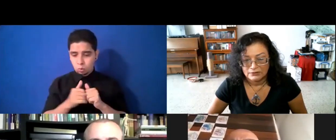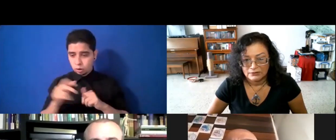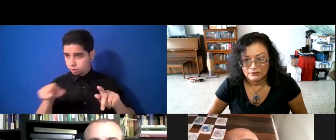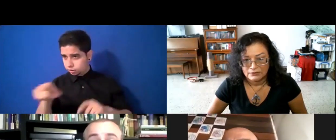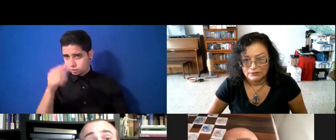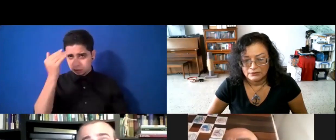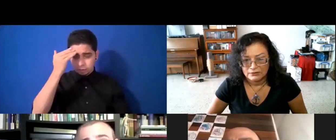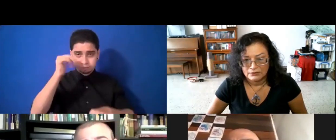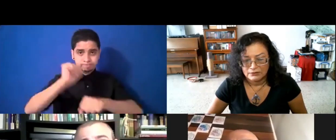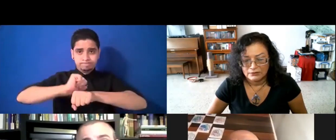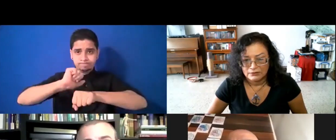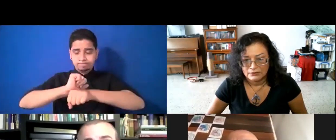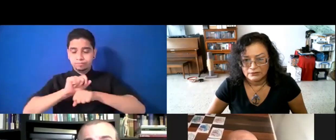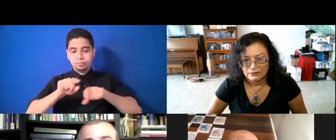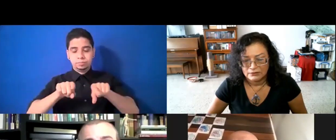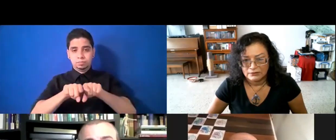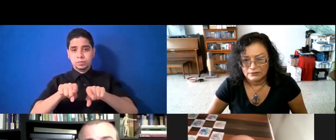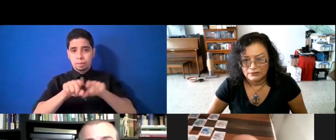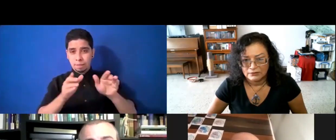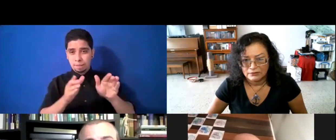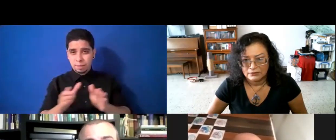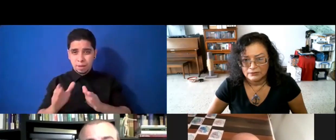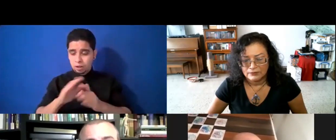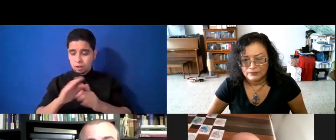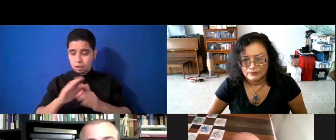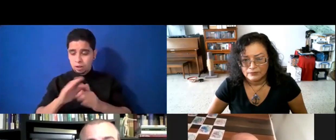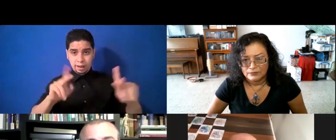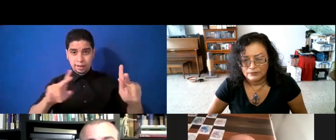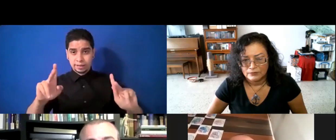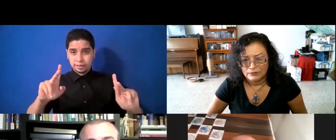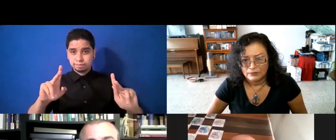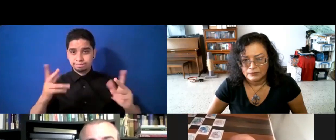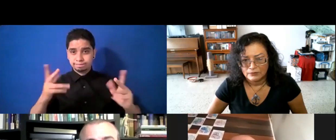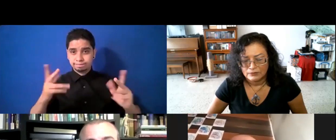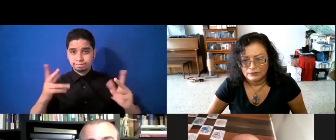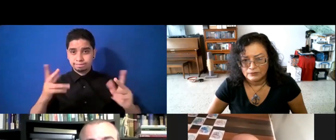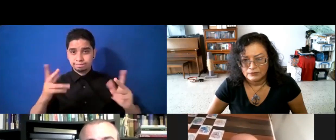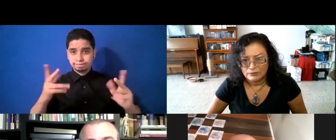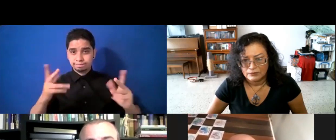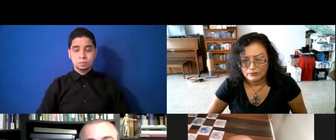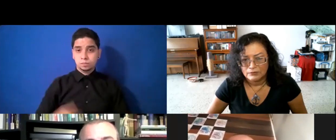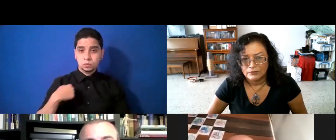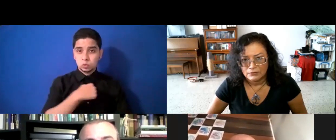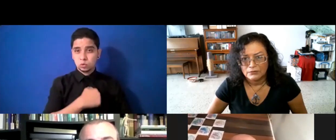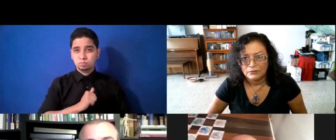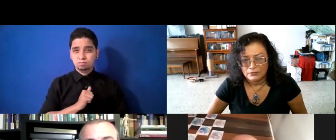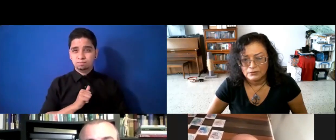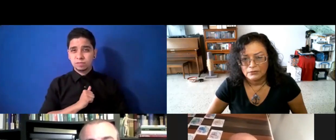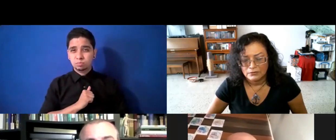preparar a todo, a todo el mundo. Entonces, mismos en cuanto al manejo de las